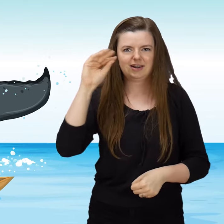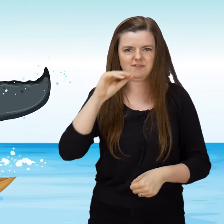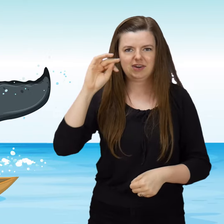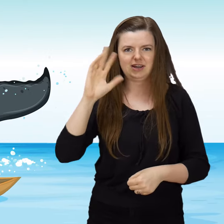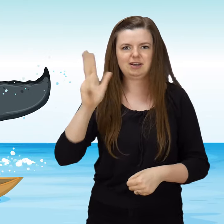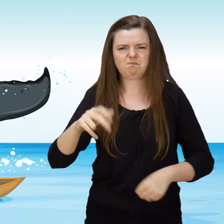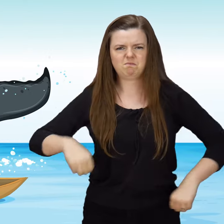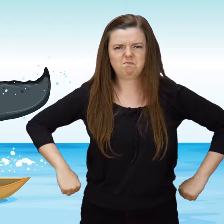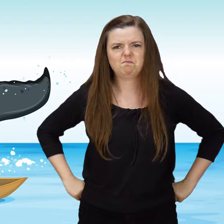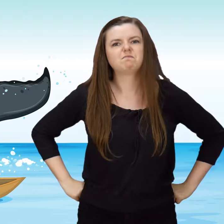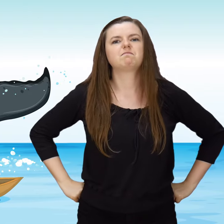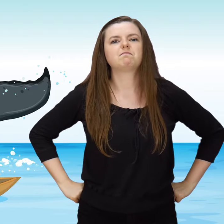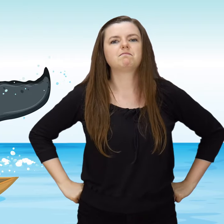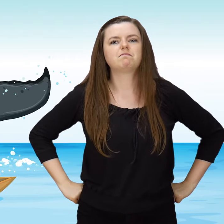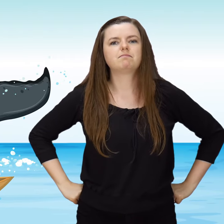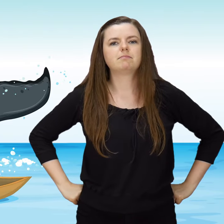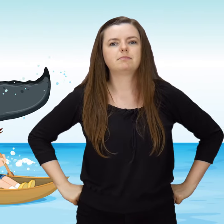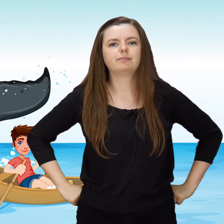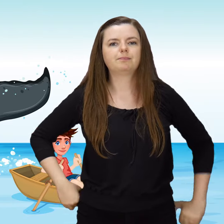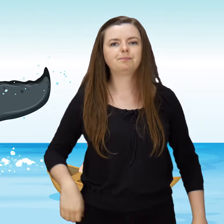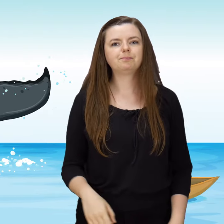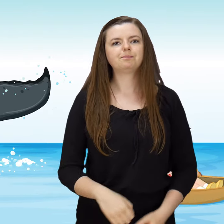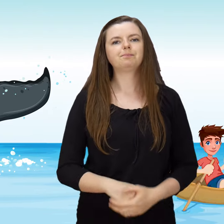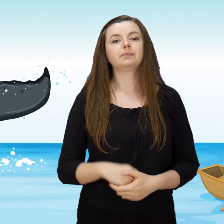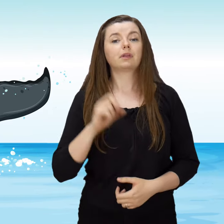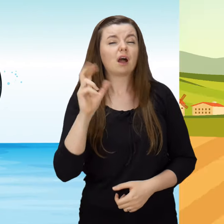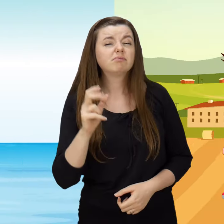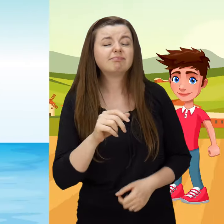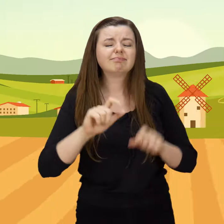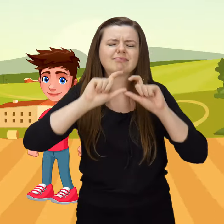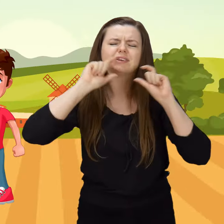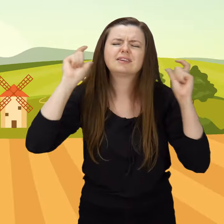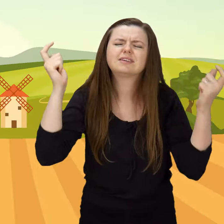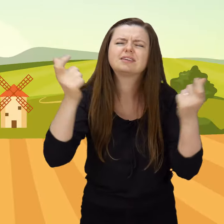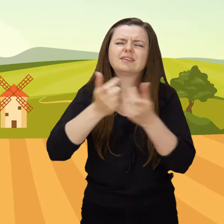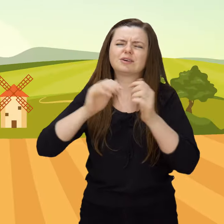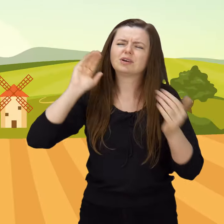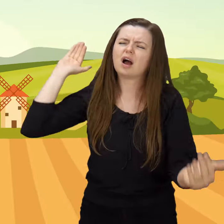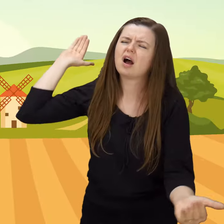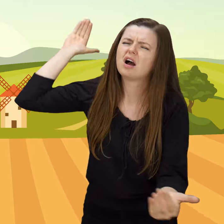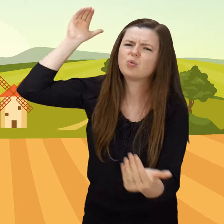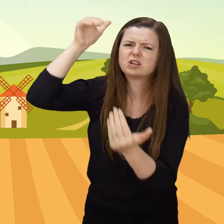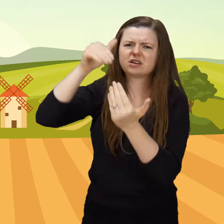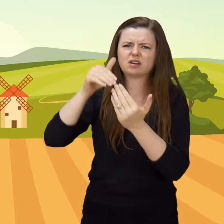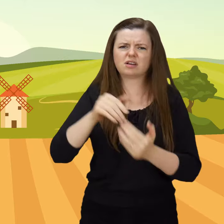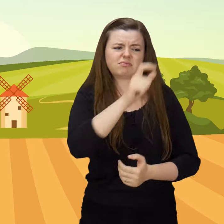wieloryba. I tak przez dzień Boży cały zuch